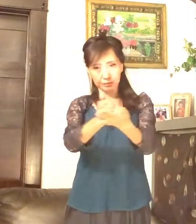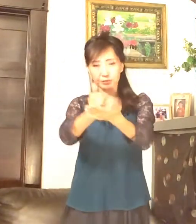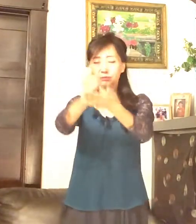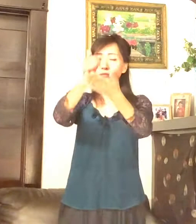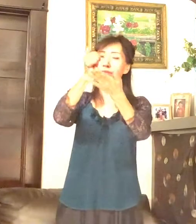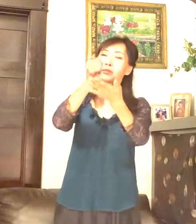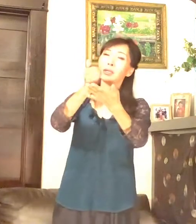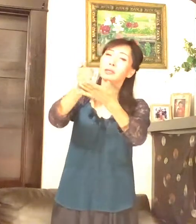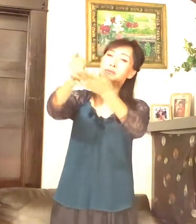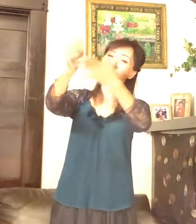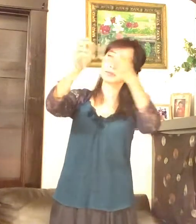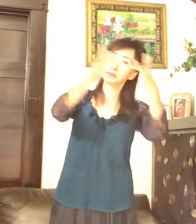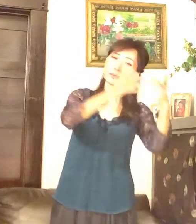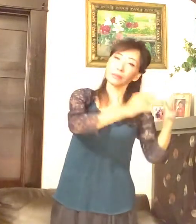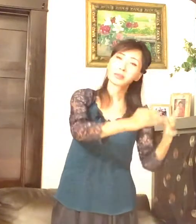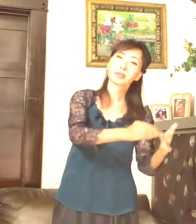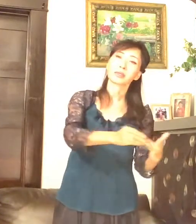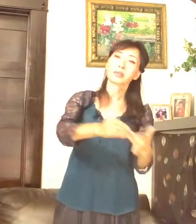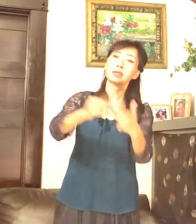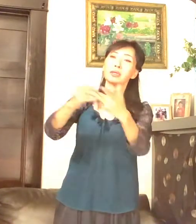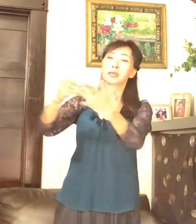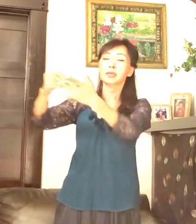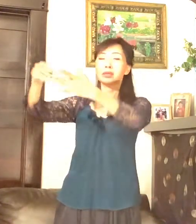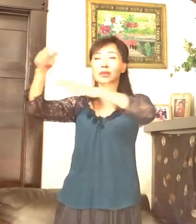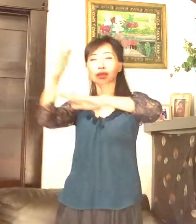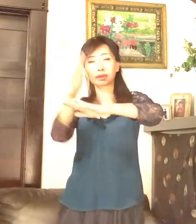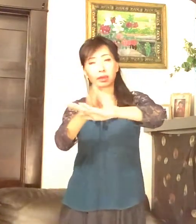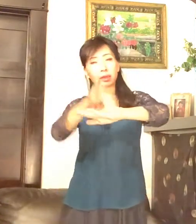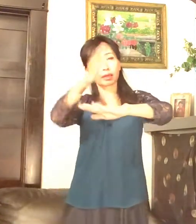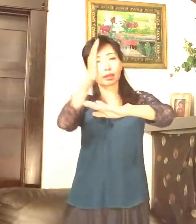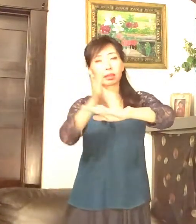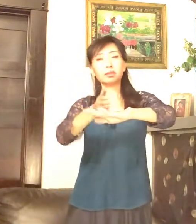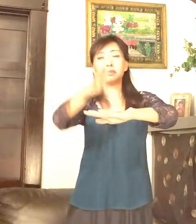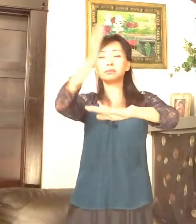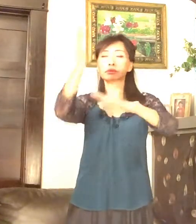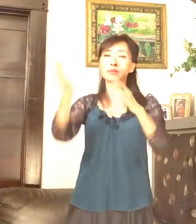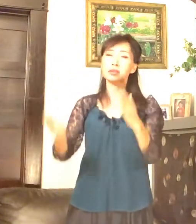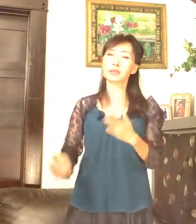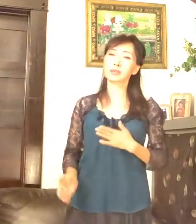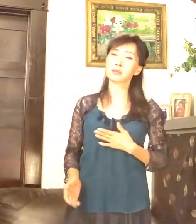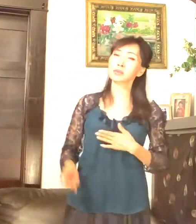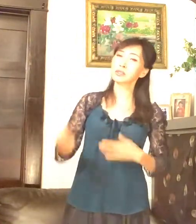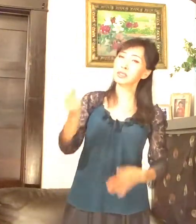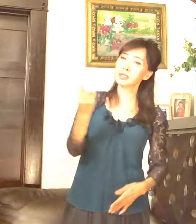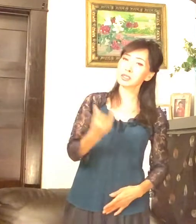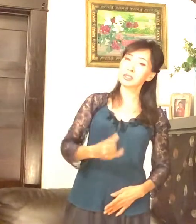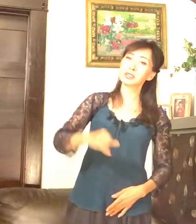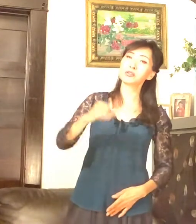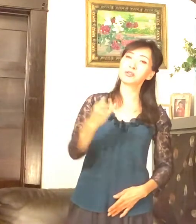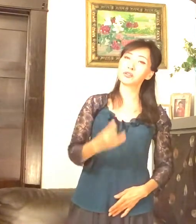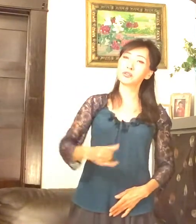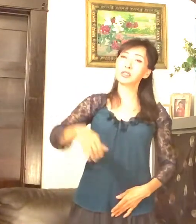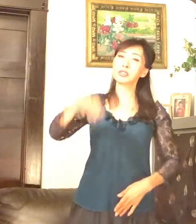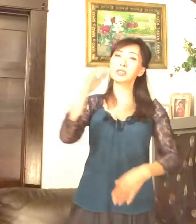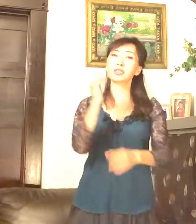택하심 감사해 날 자녀 삼으신 주님